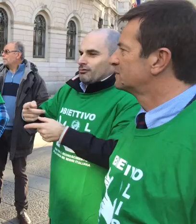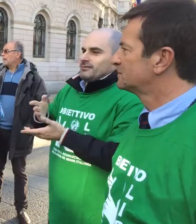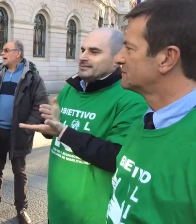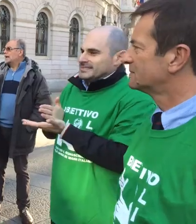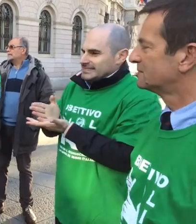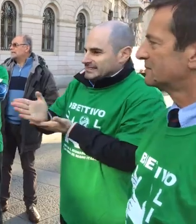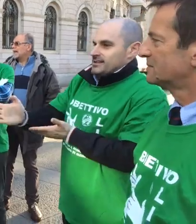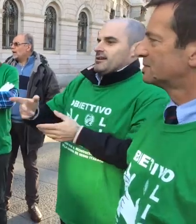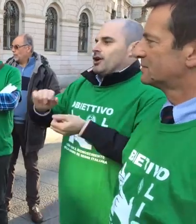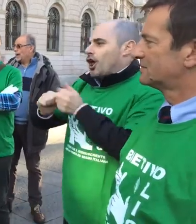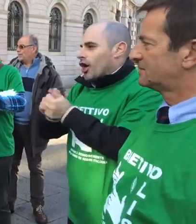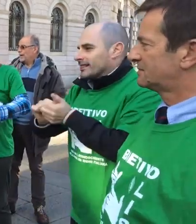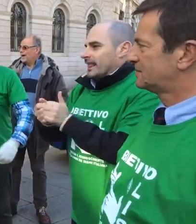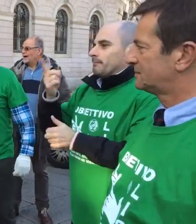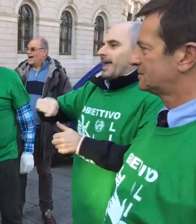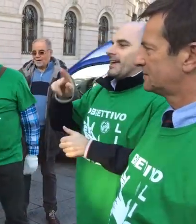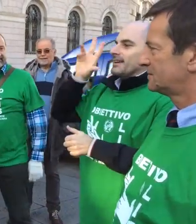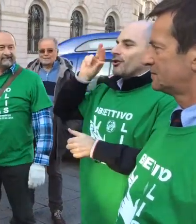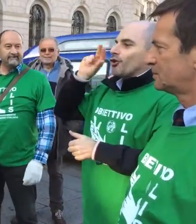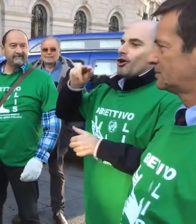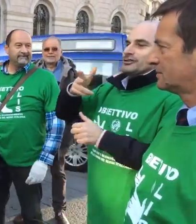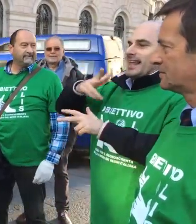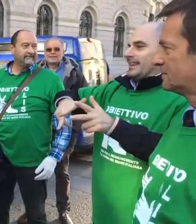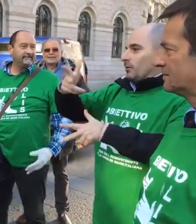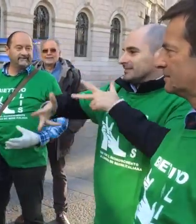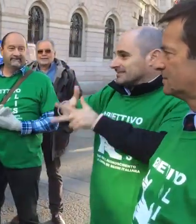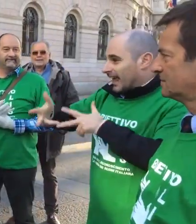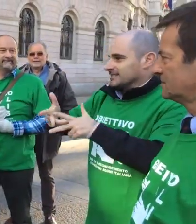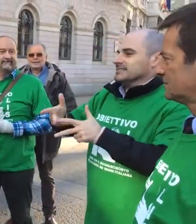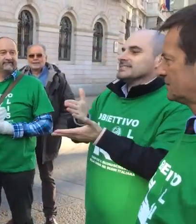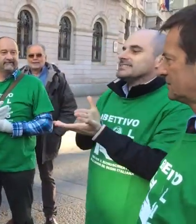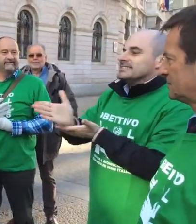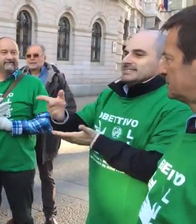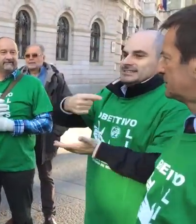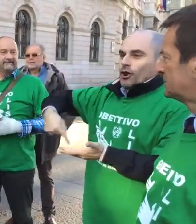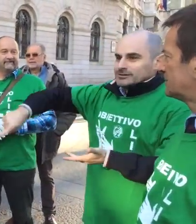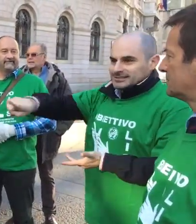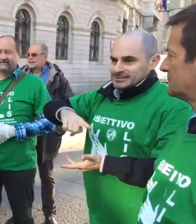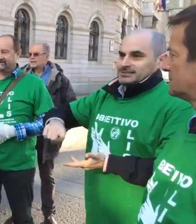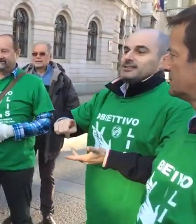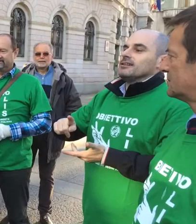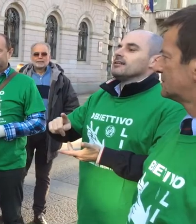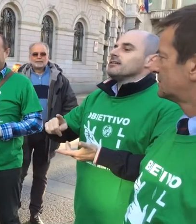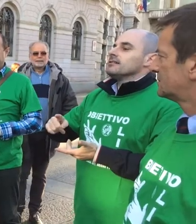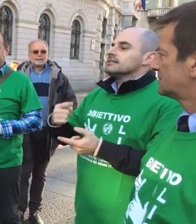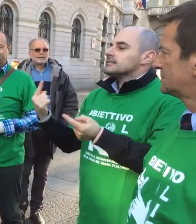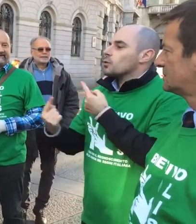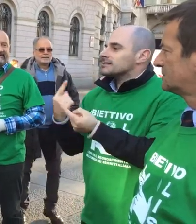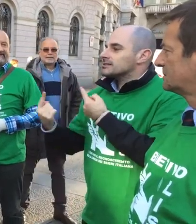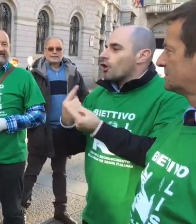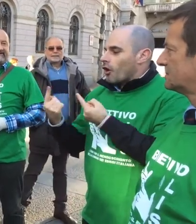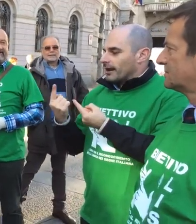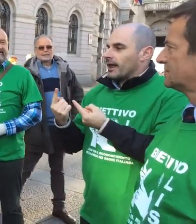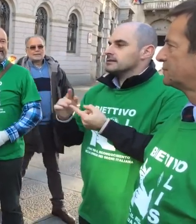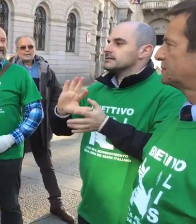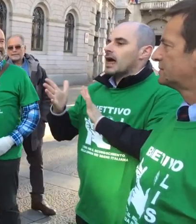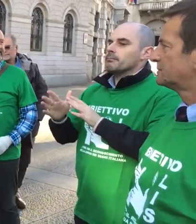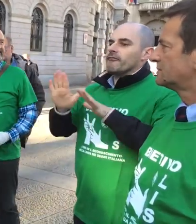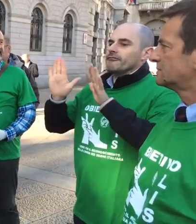Dopo tanti anni e anni, dopo lotte per riconoscere i nostri diritti, la situazione